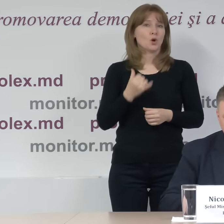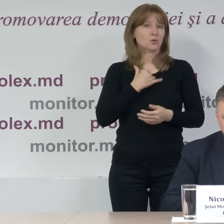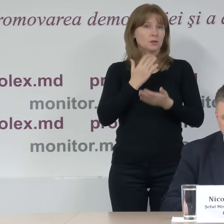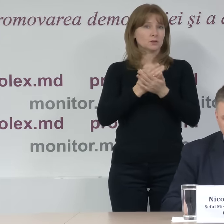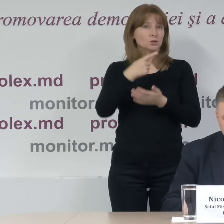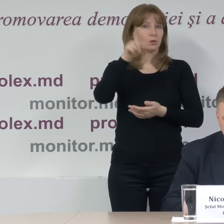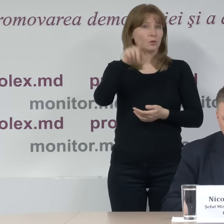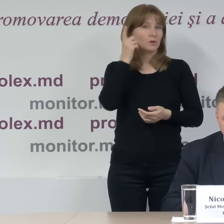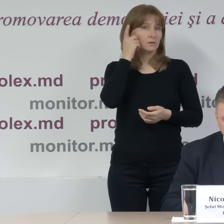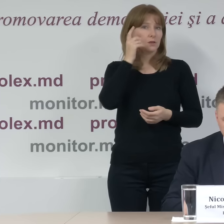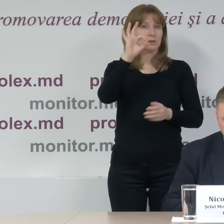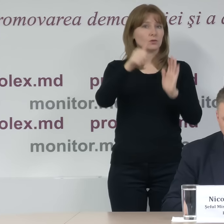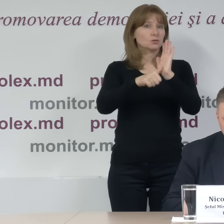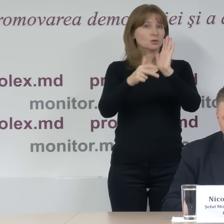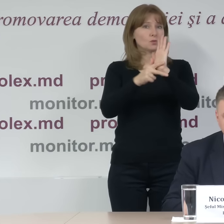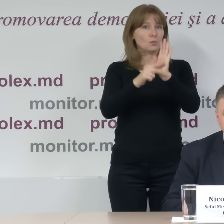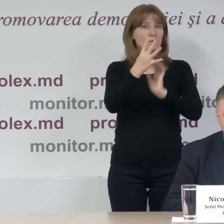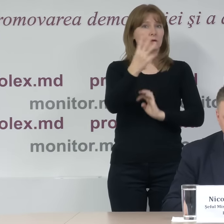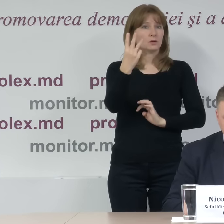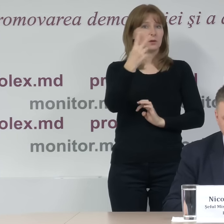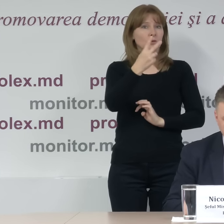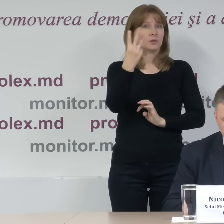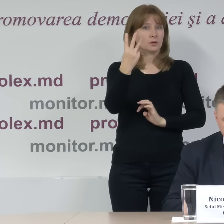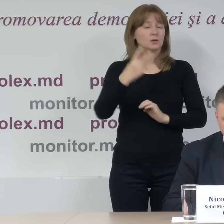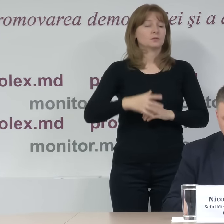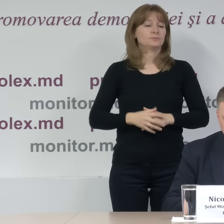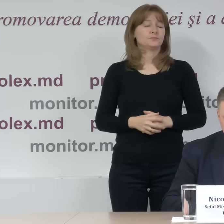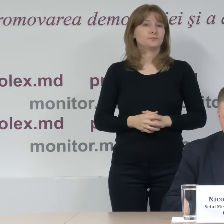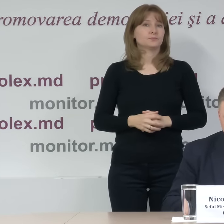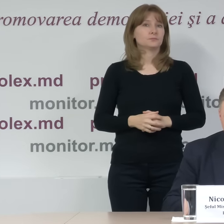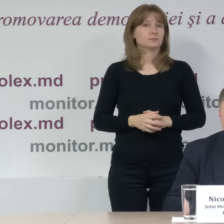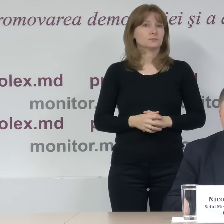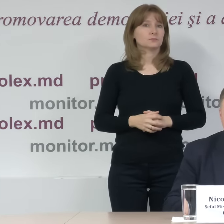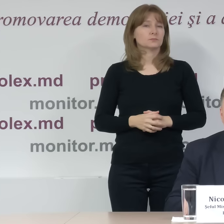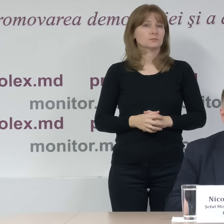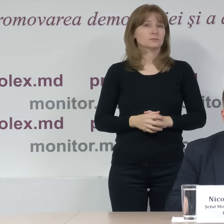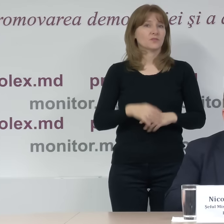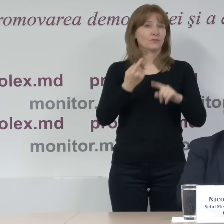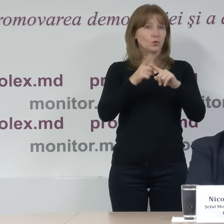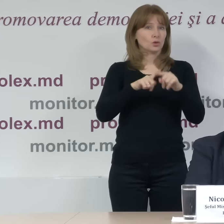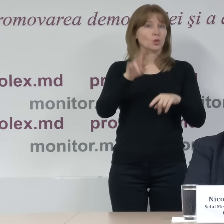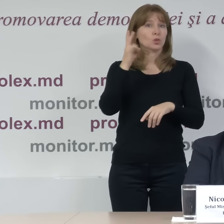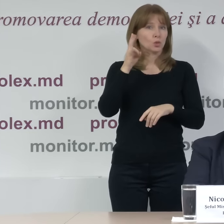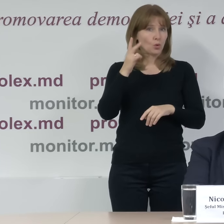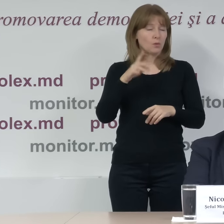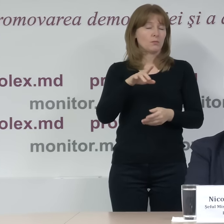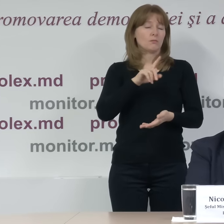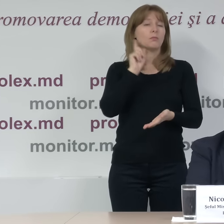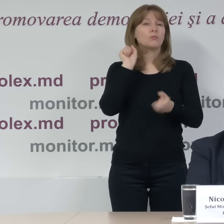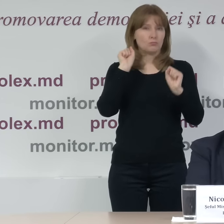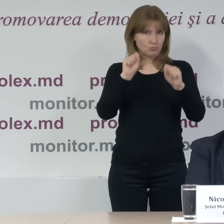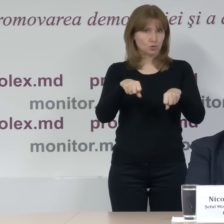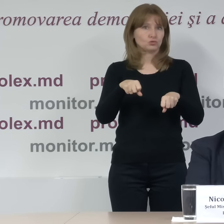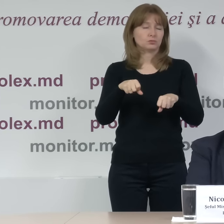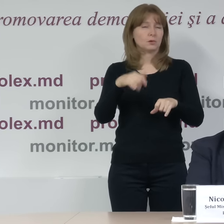telefon 06-8-4-3-8-3-2-3 și la acest număr cetățenii ne pot sesiza